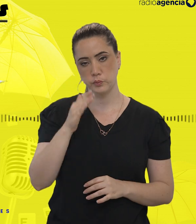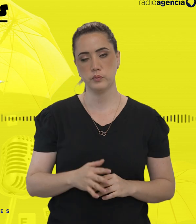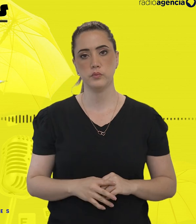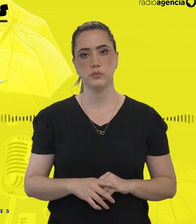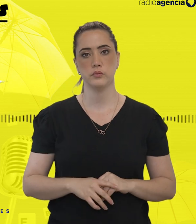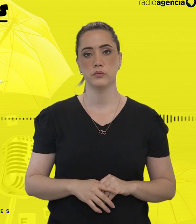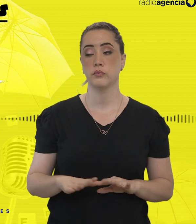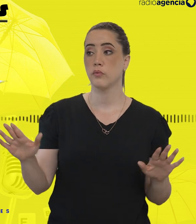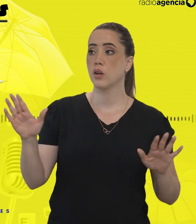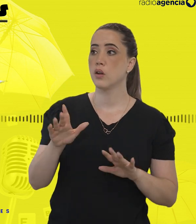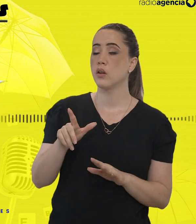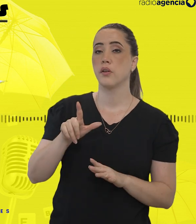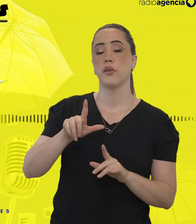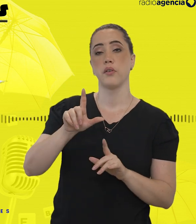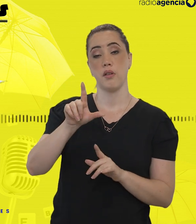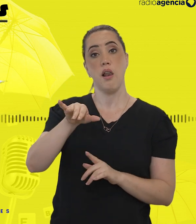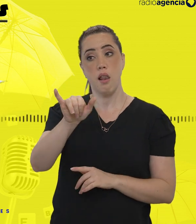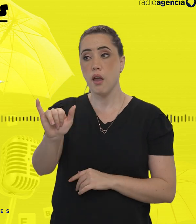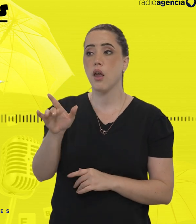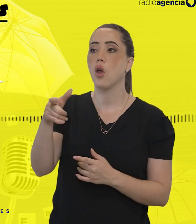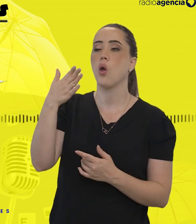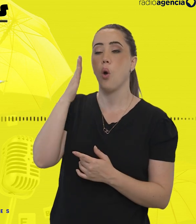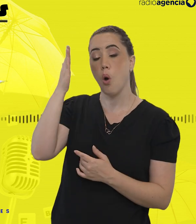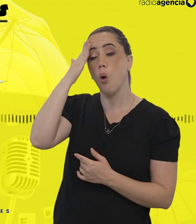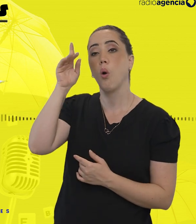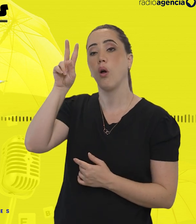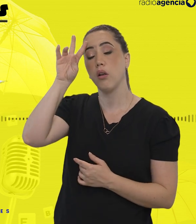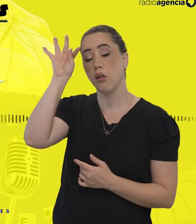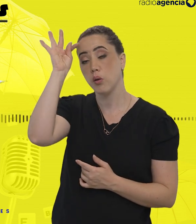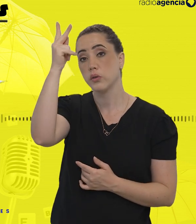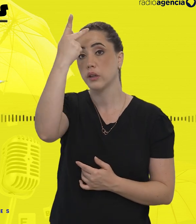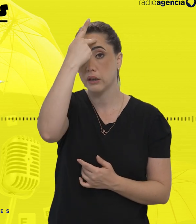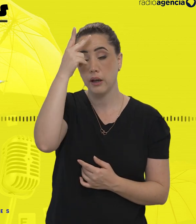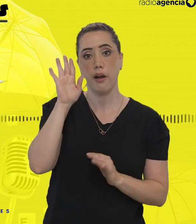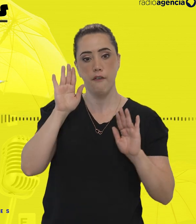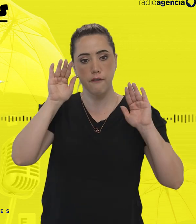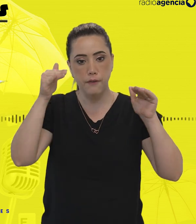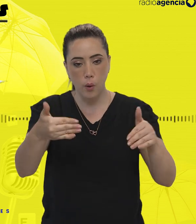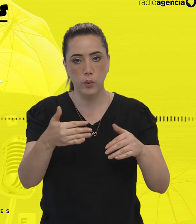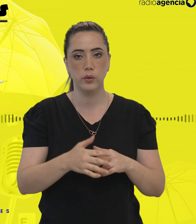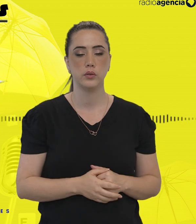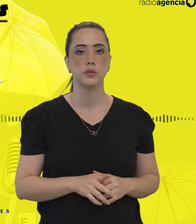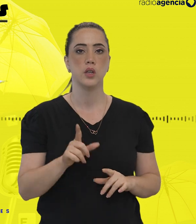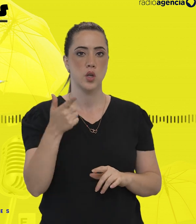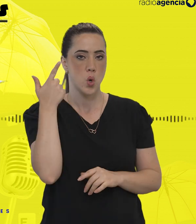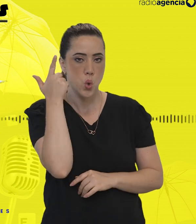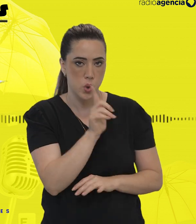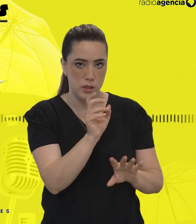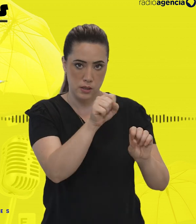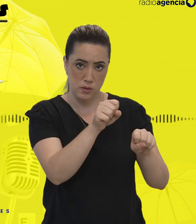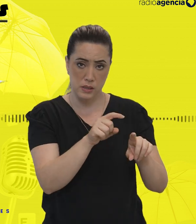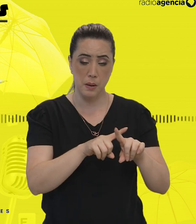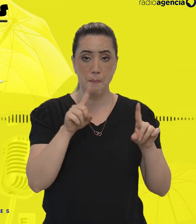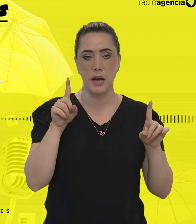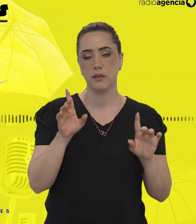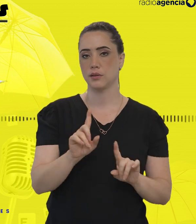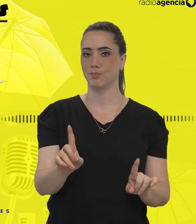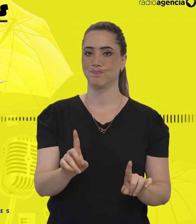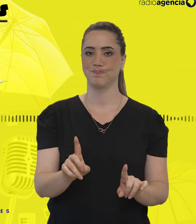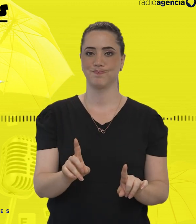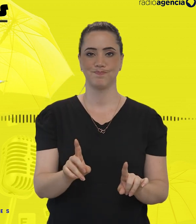Lei, olha o TDH, foco! Tá, tá, só mais um. Finalmente, matar a charada. Só que não.